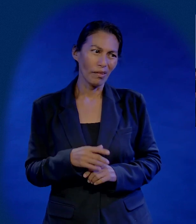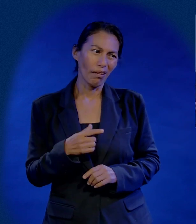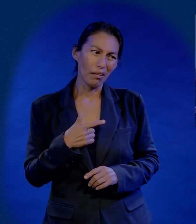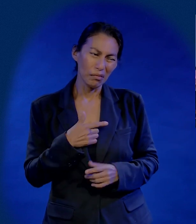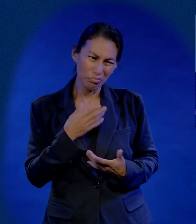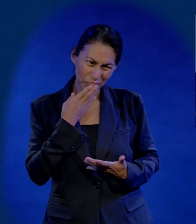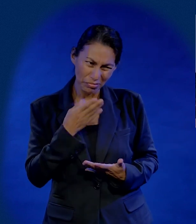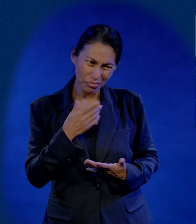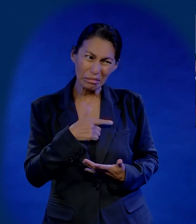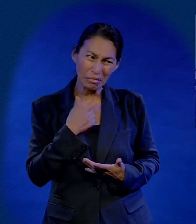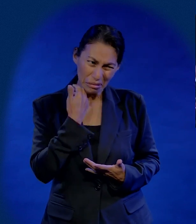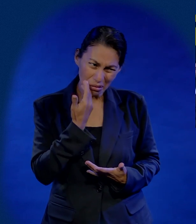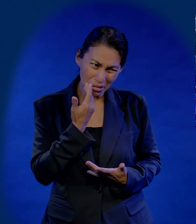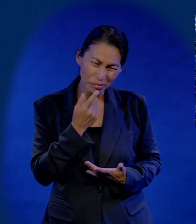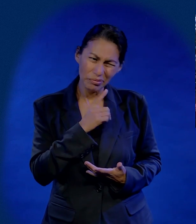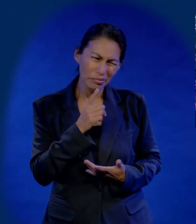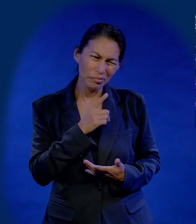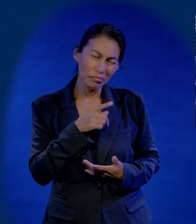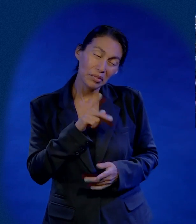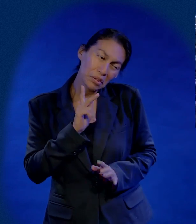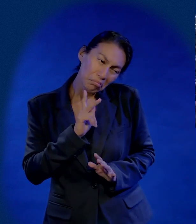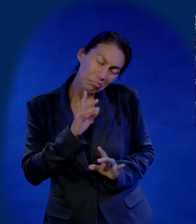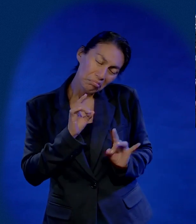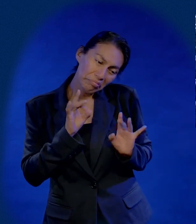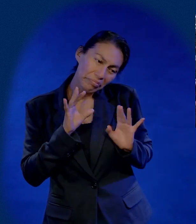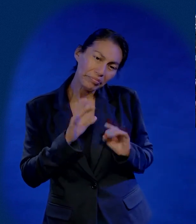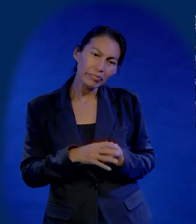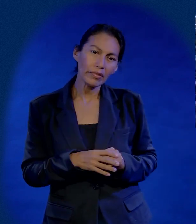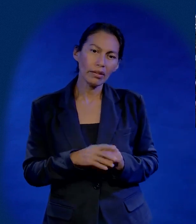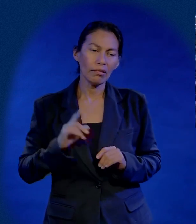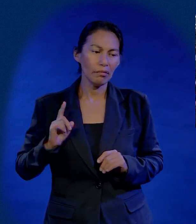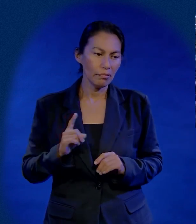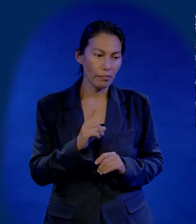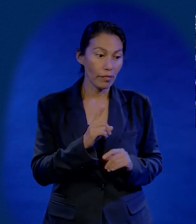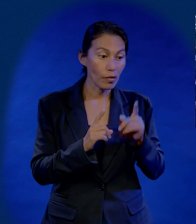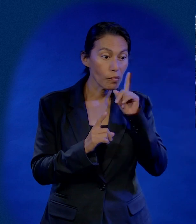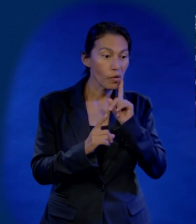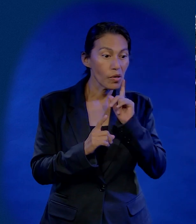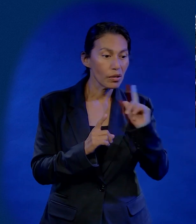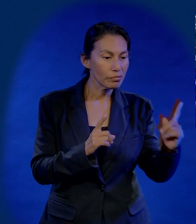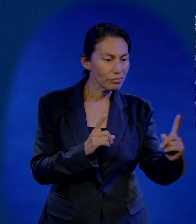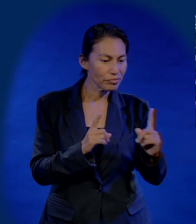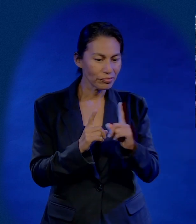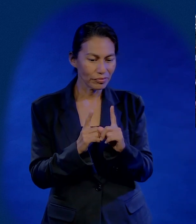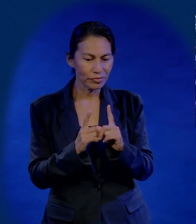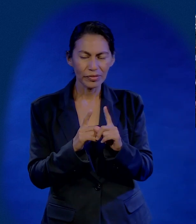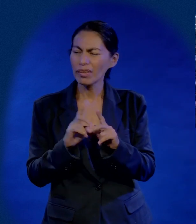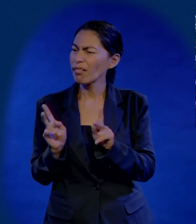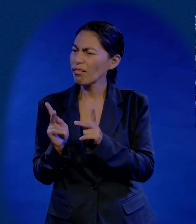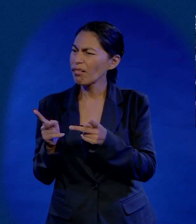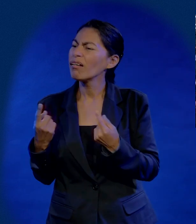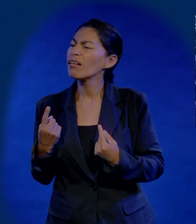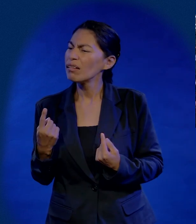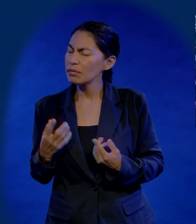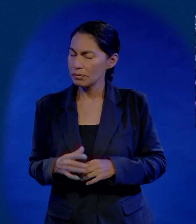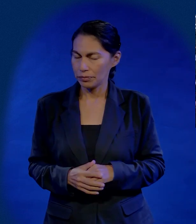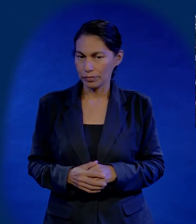Regresé. La verdad no tenía ganas, pero regresé. La señora sale, se acerca a la reja y dice, ¿qué vendes?